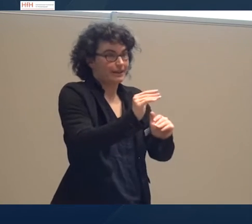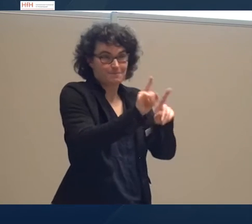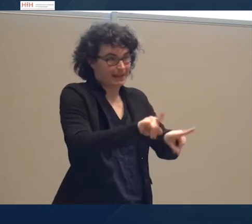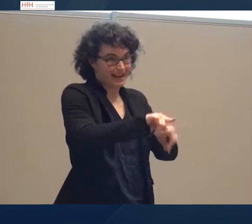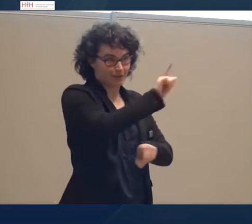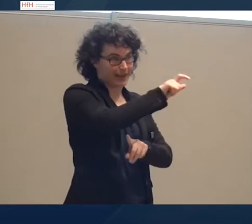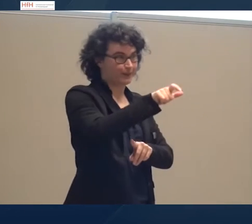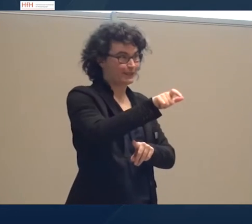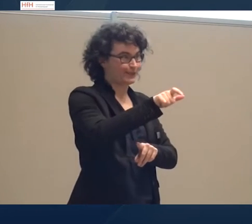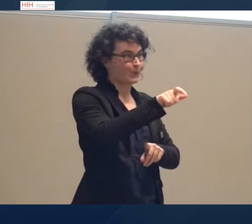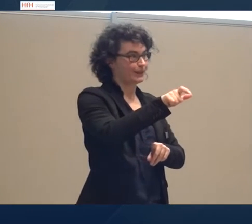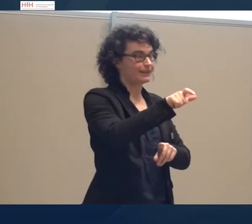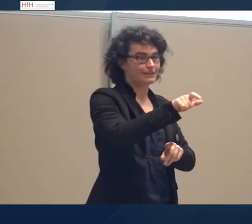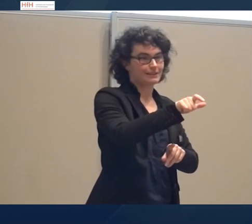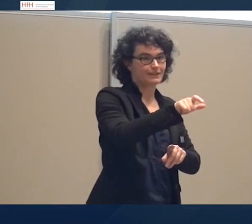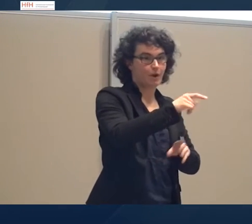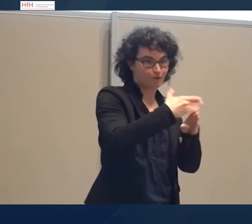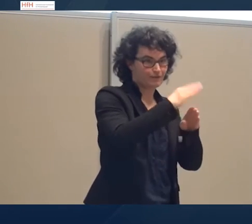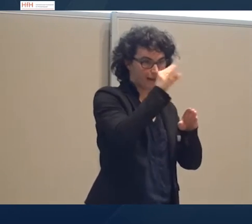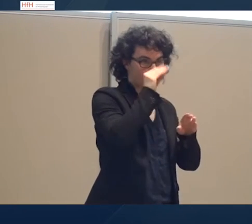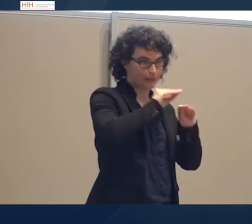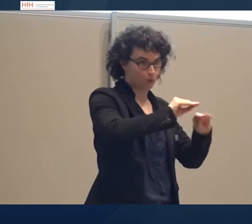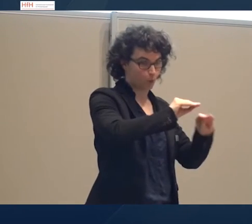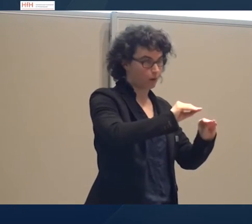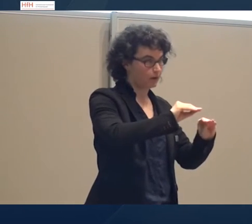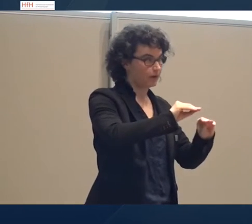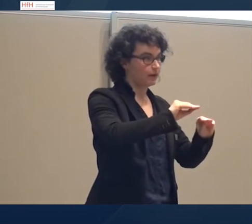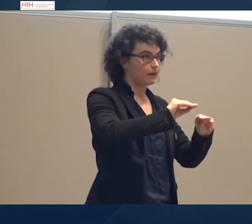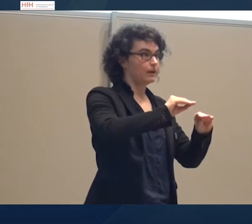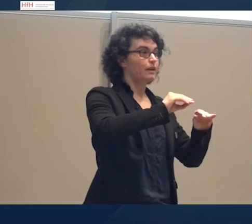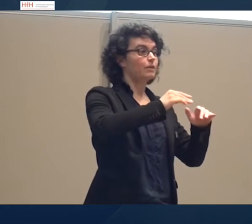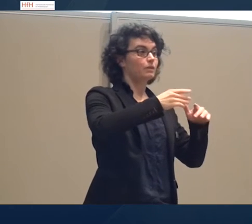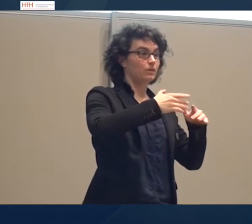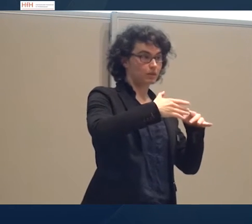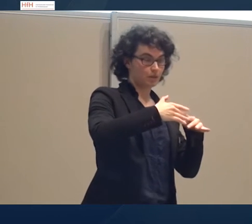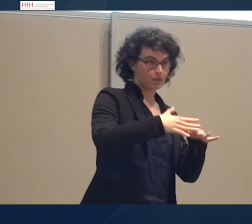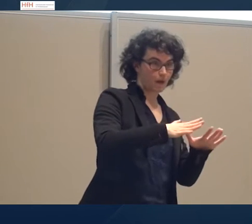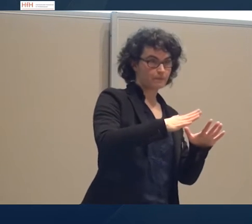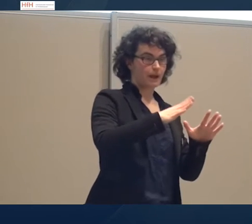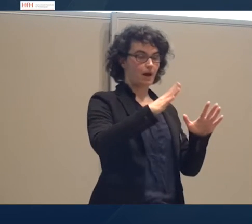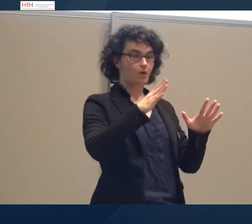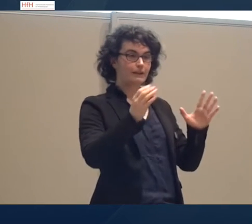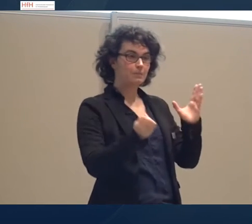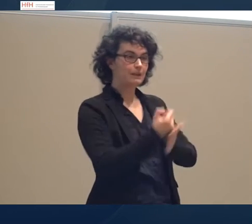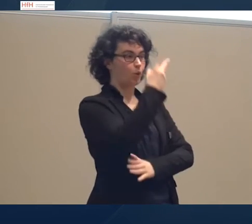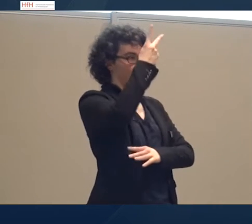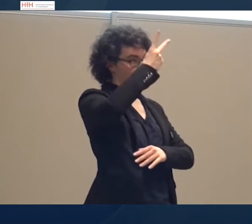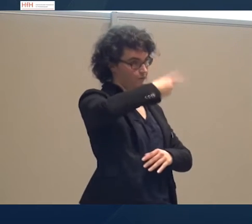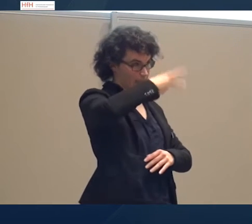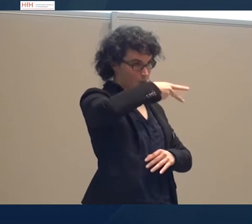Weiterbildung für diese Personen hat, werden die Urteile mit neuen Videos dann